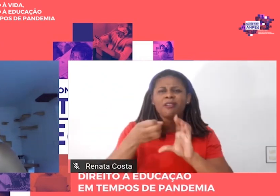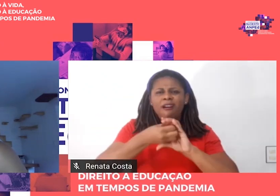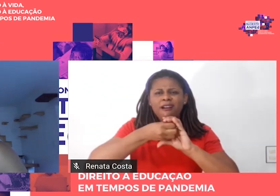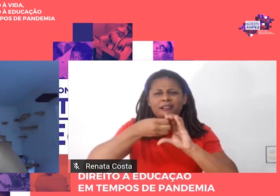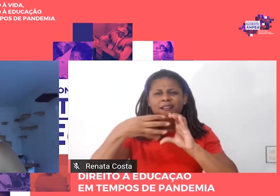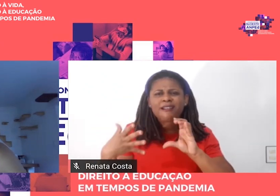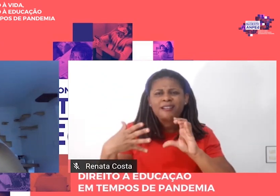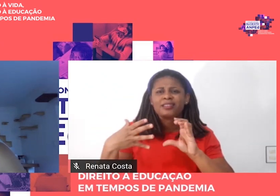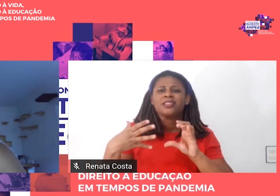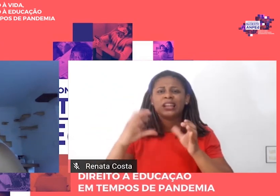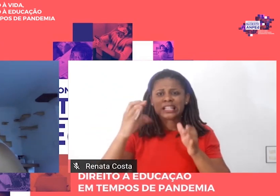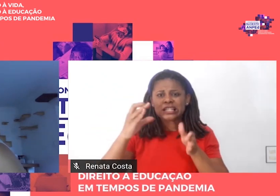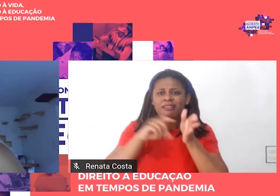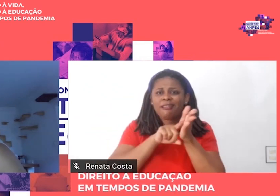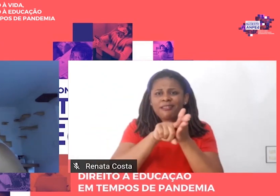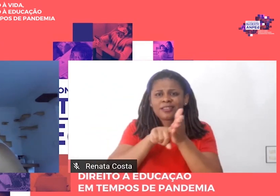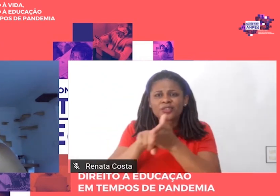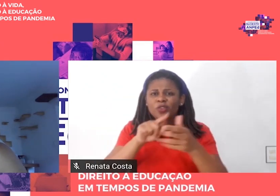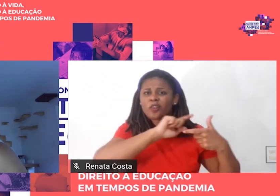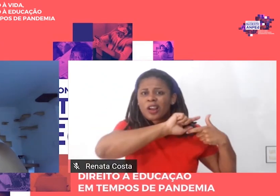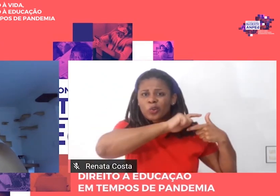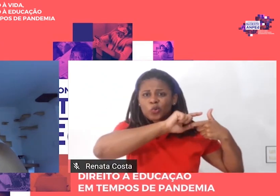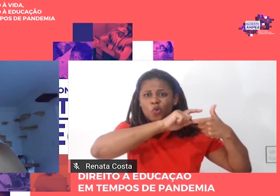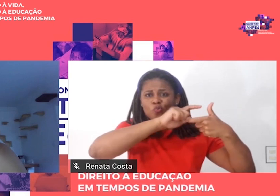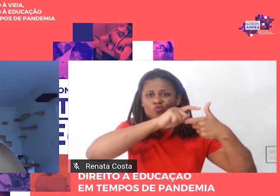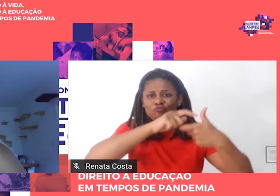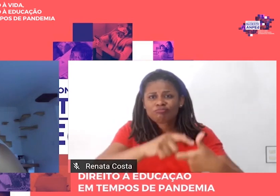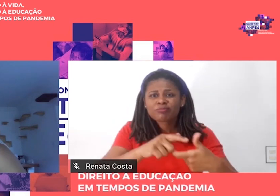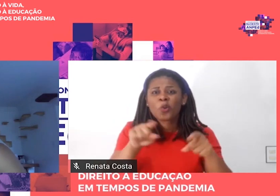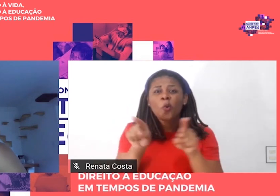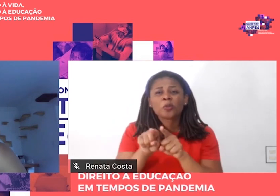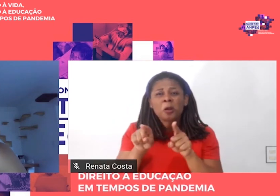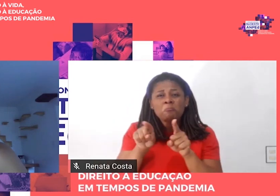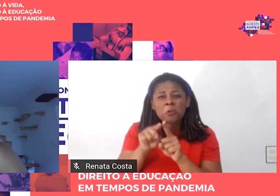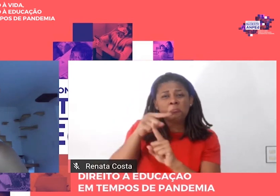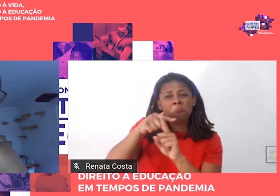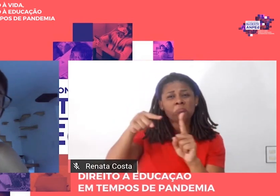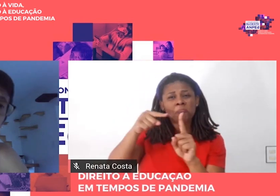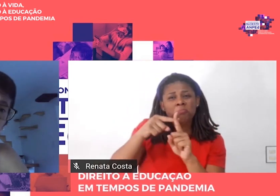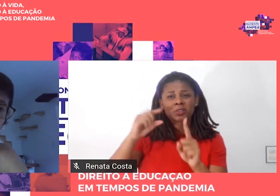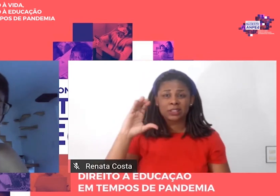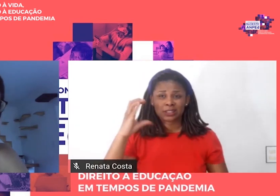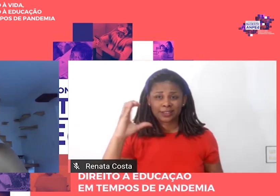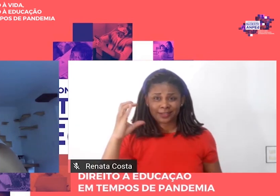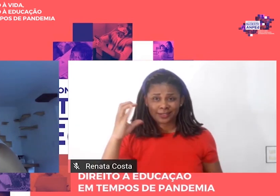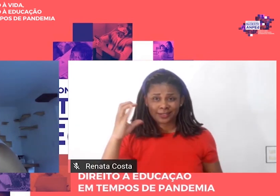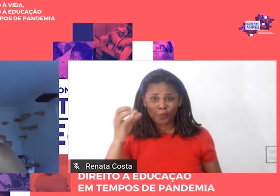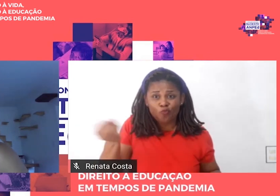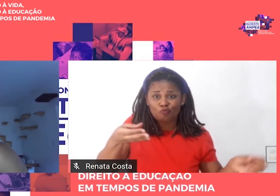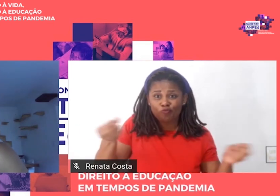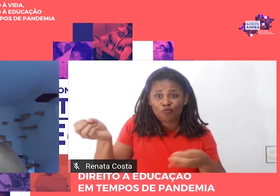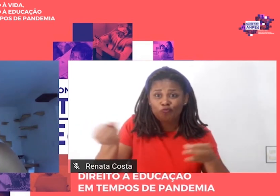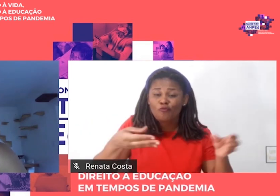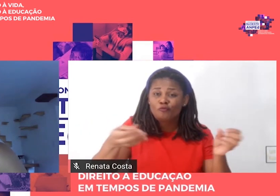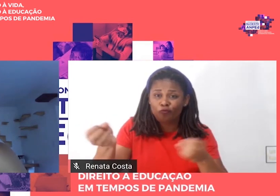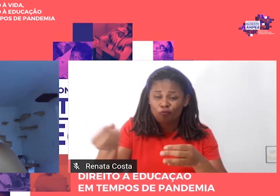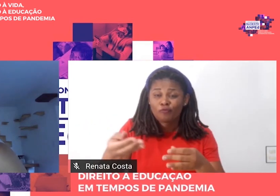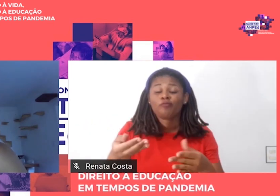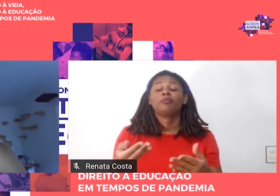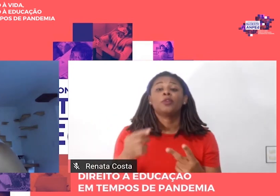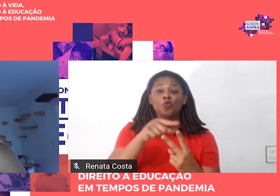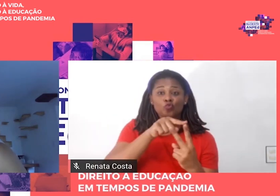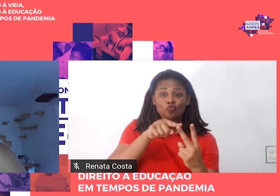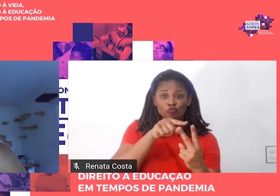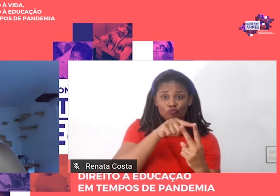e do caráter pseudo-científico dos métodos novos. Por fim, derivando das duas primeiras, a terceira